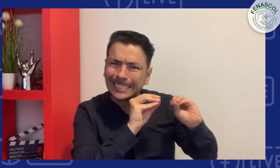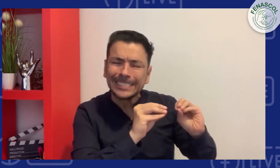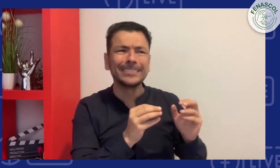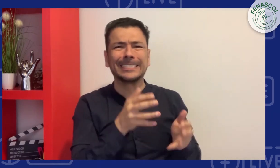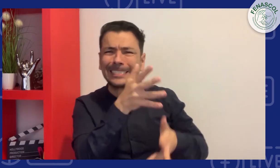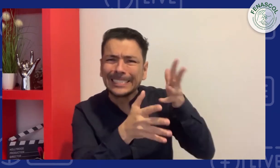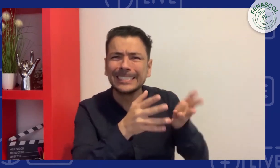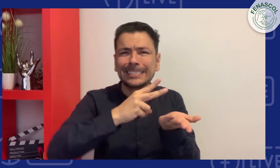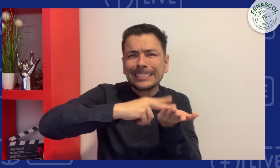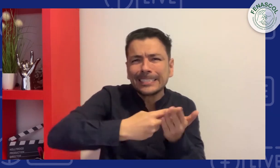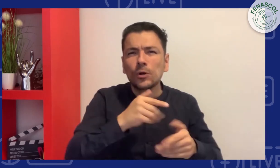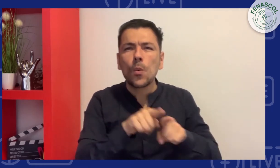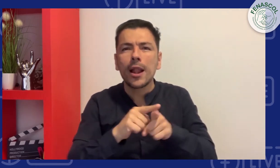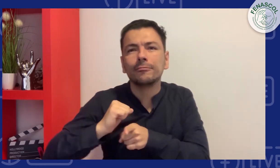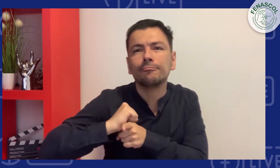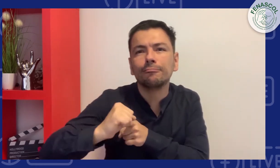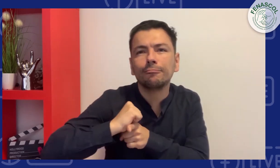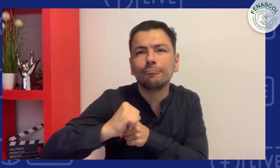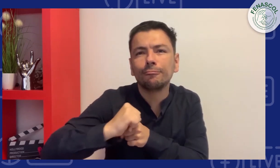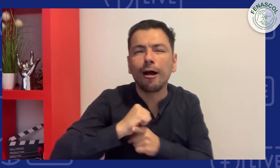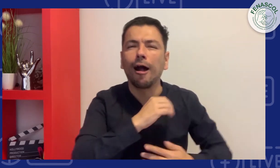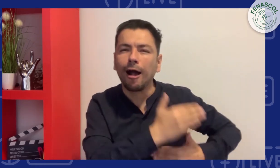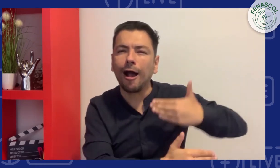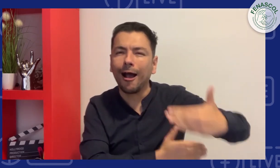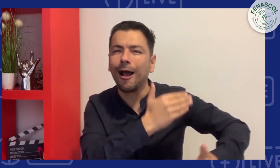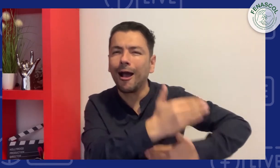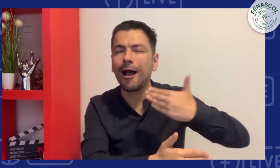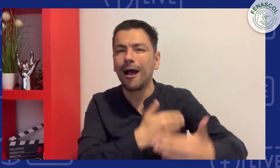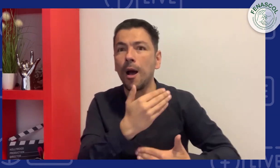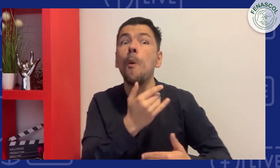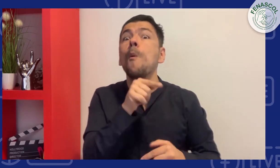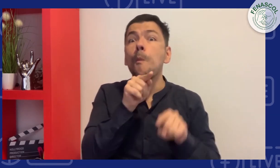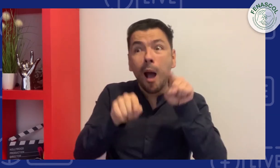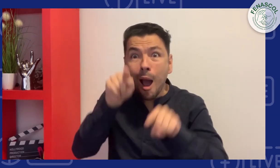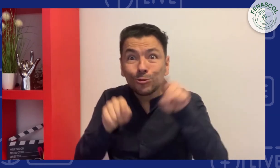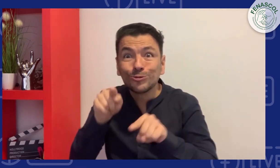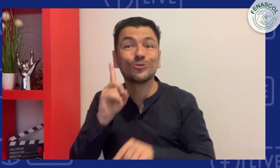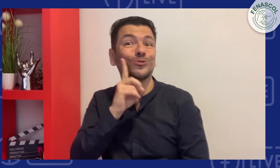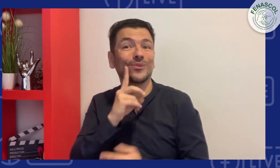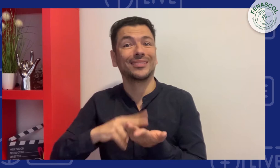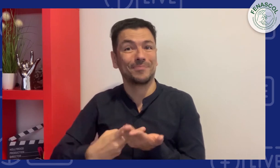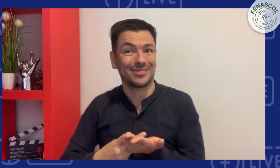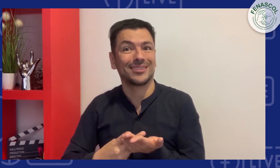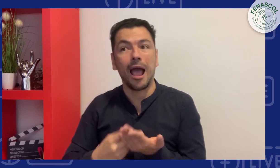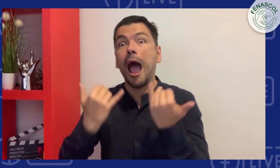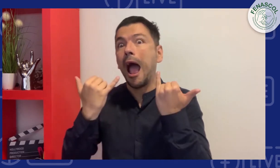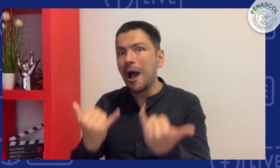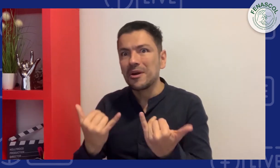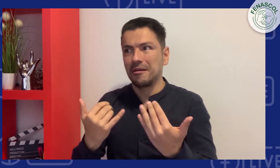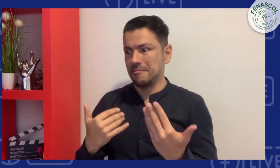un antes y un después frente a la figura del intérprete. Antes había una formación muy rudimentaria y empírica, por llamarle